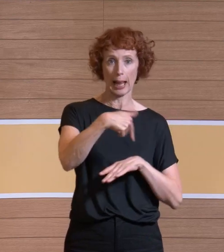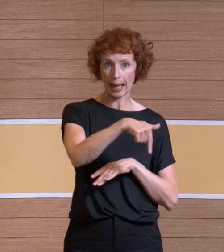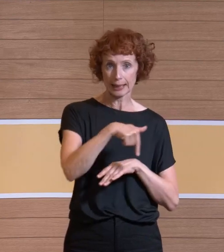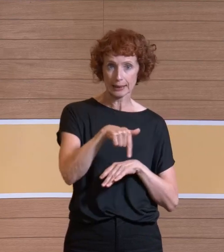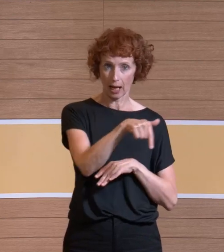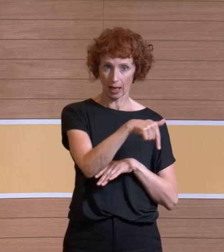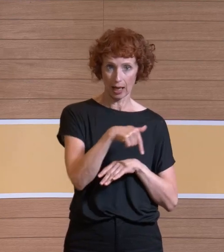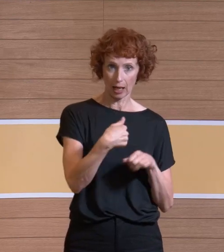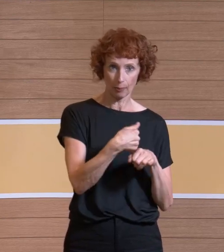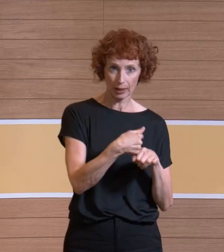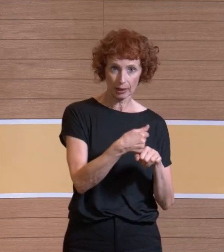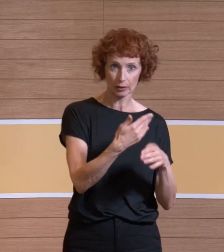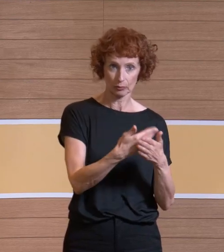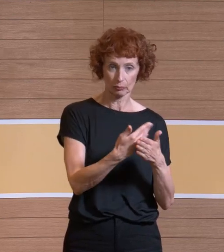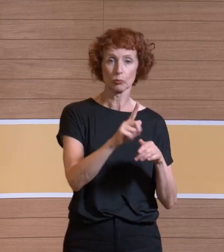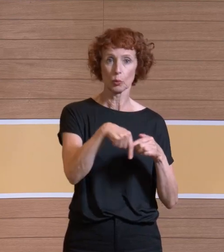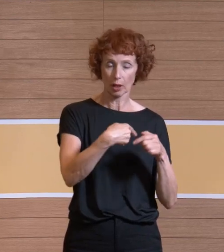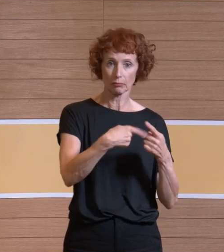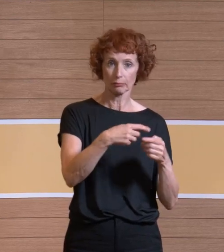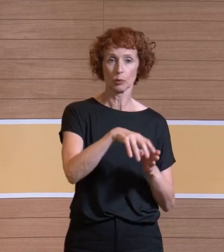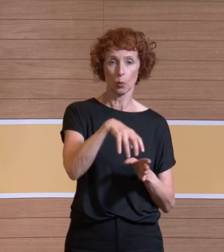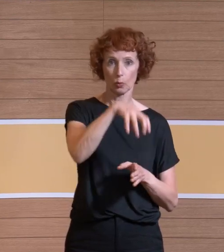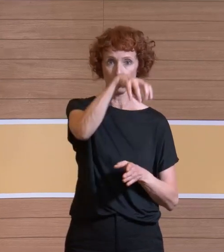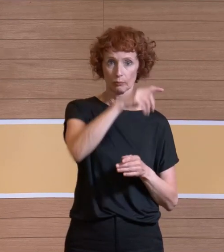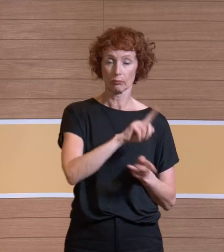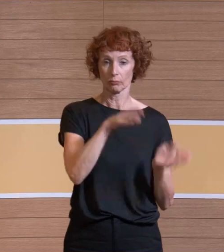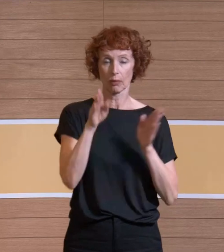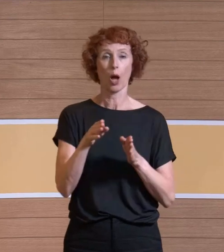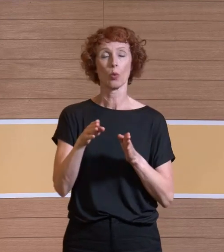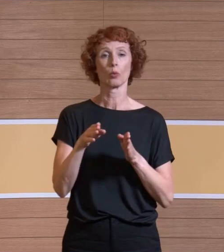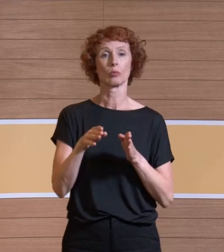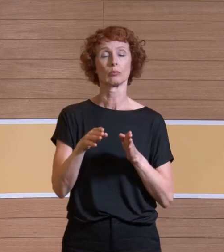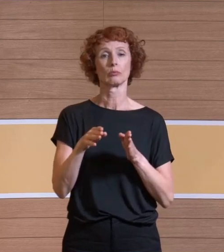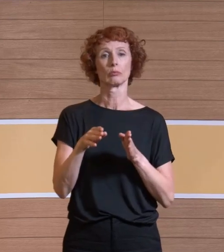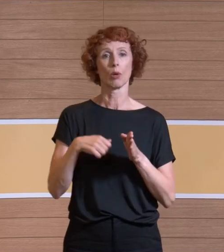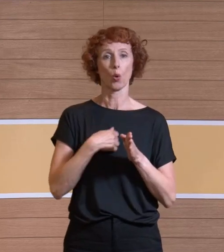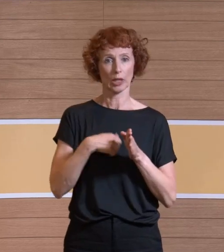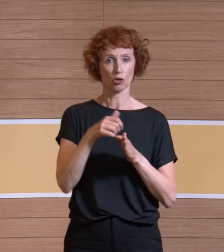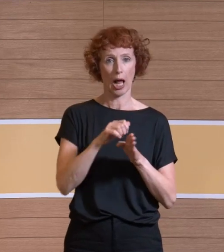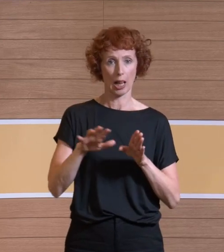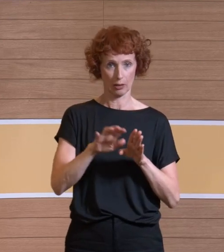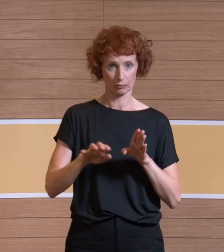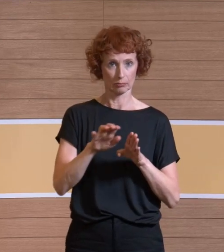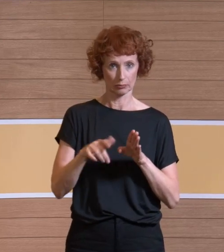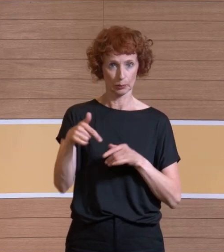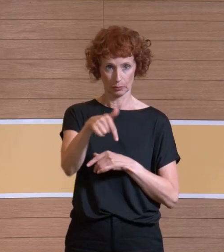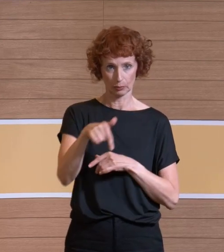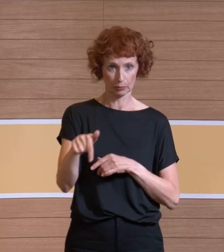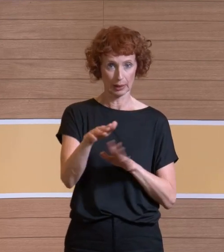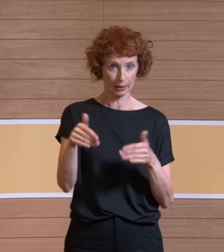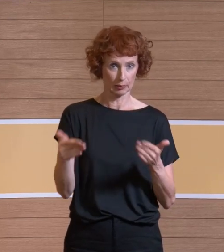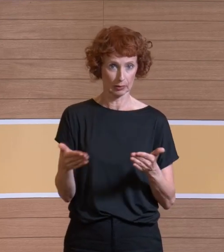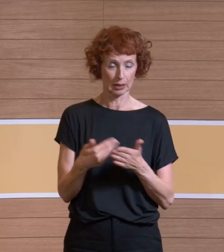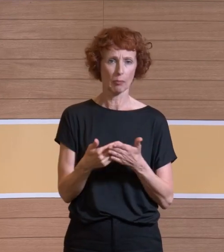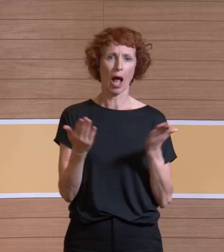diesen Rauch produziert, sondern es gibt auch Ultraschall-Laser. Aber die kleinsten Partikel, und das ist eigentlich ein ganz